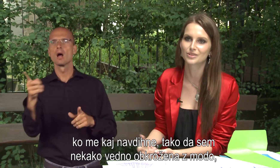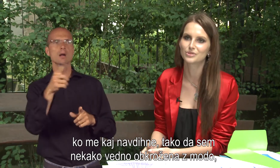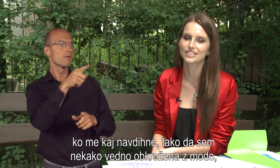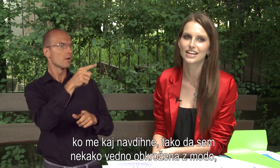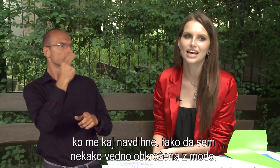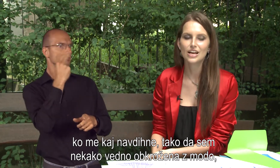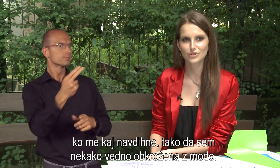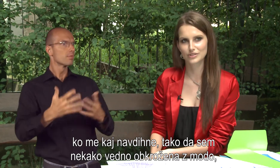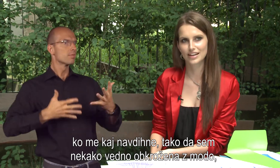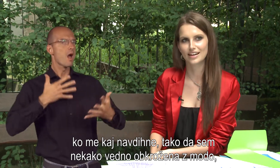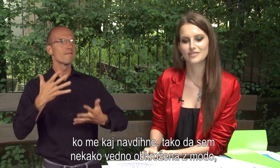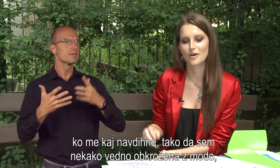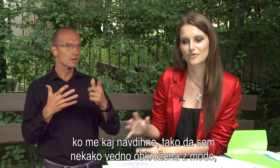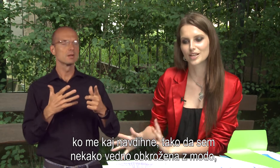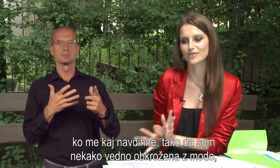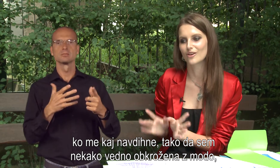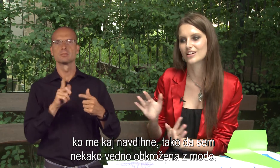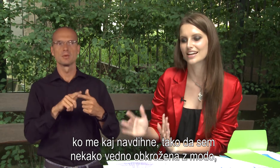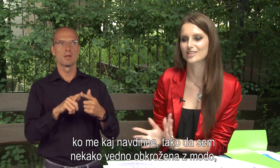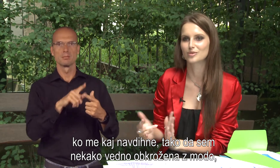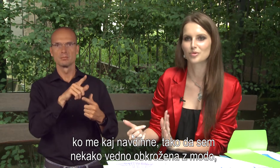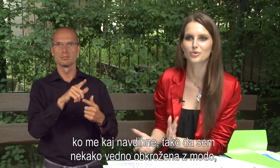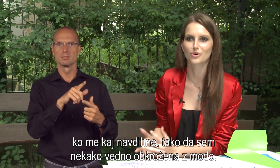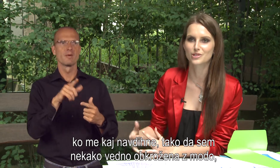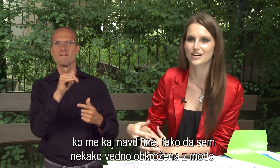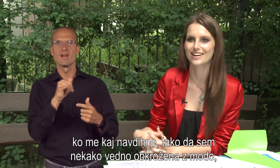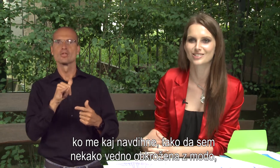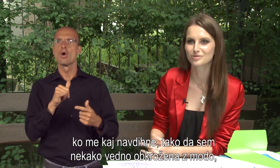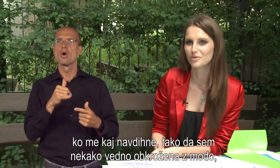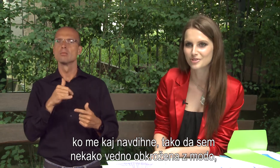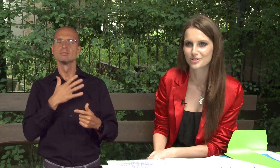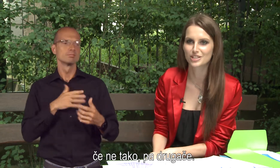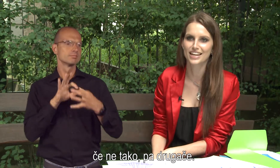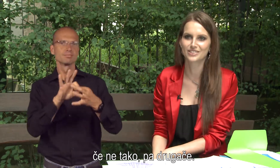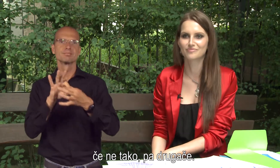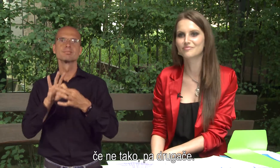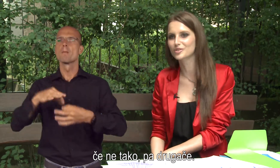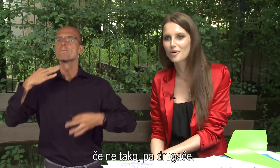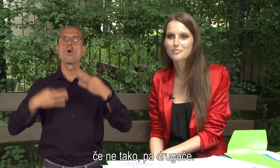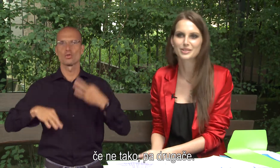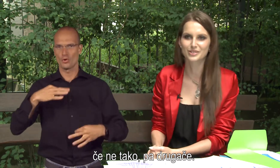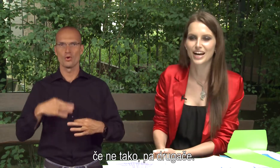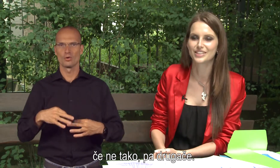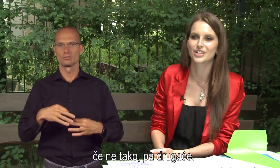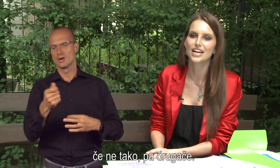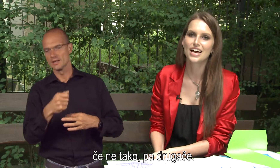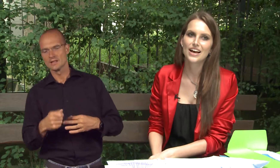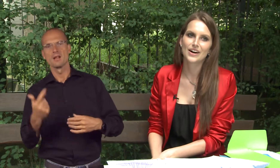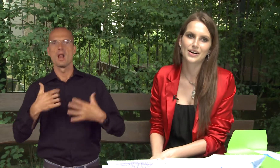ko me kaj ne vdihne. Tako da vedno nekako sem obkrožena z modo, če ne tako pa drugače.